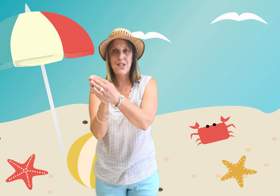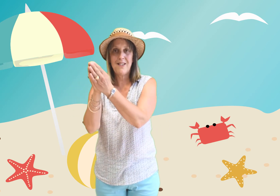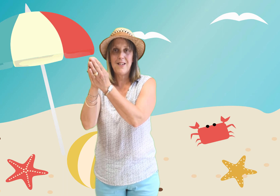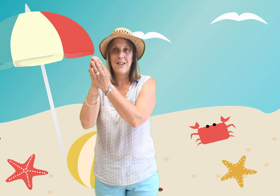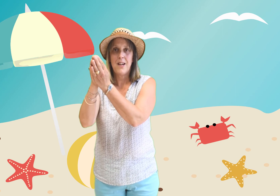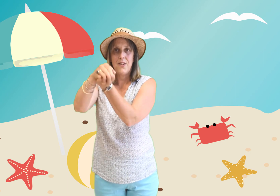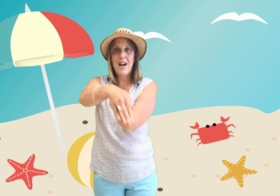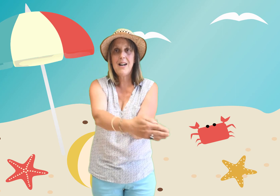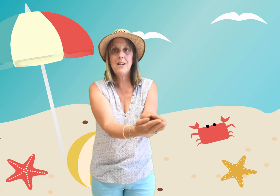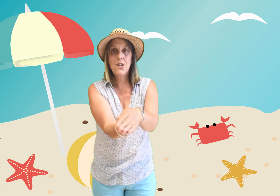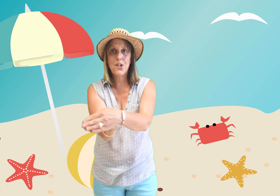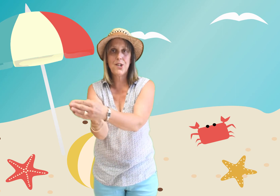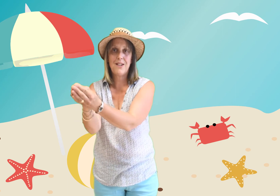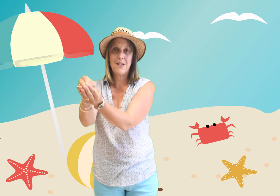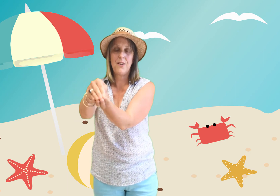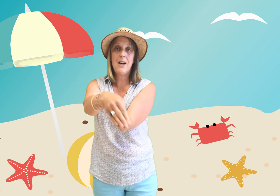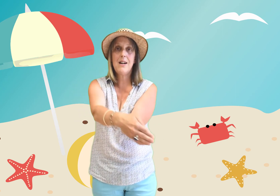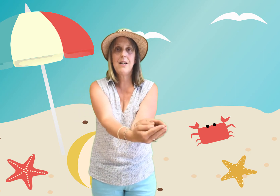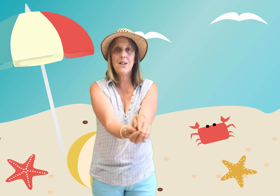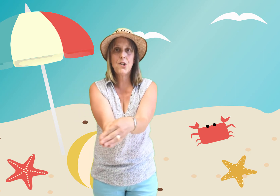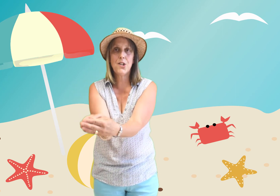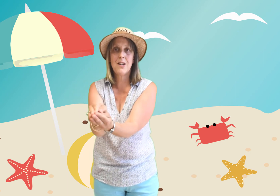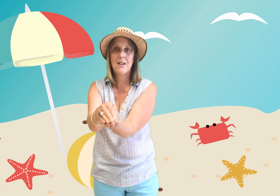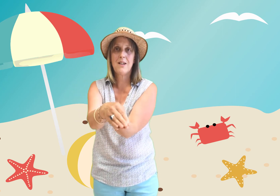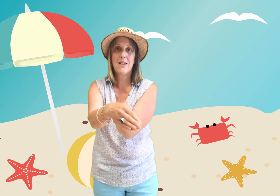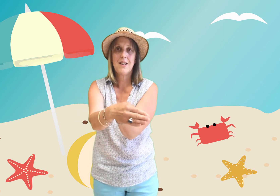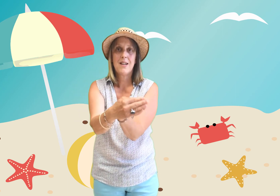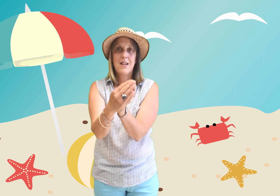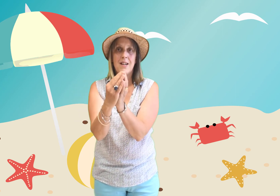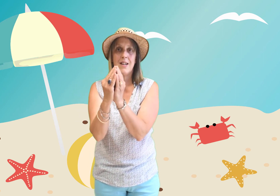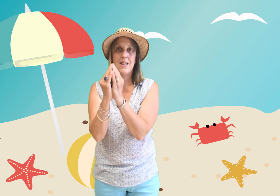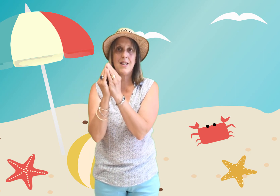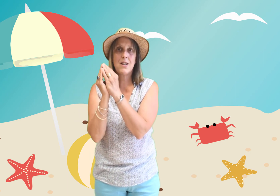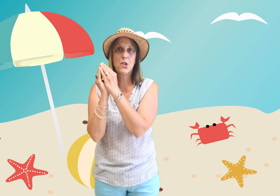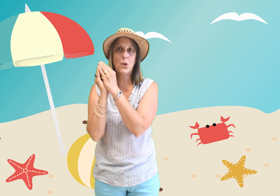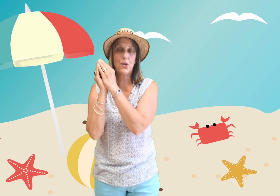nage nage il a saut